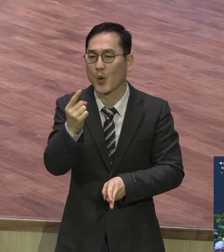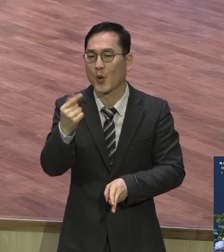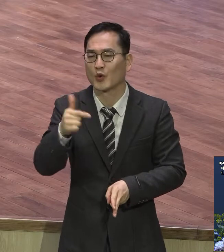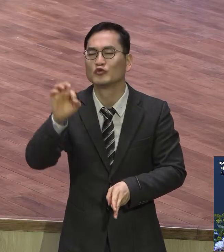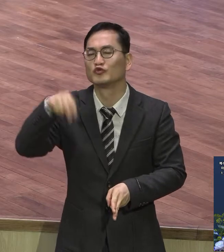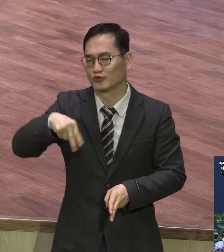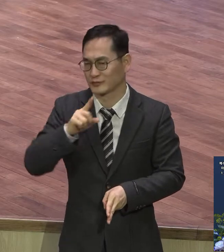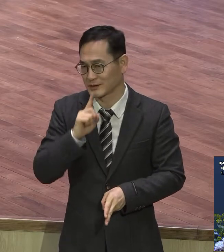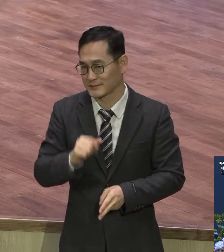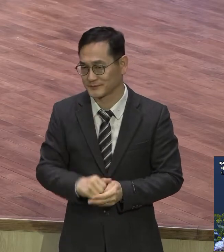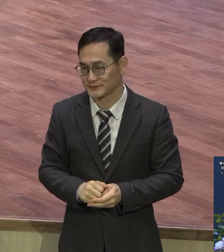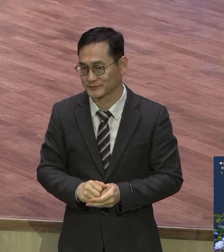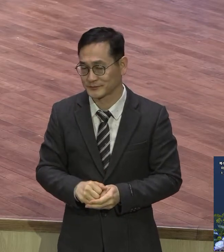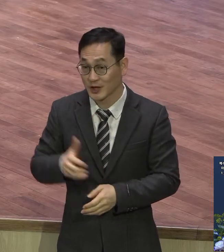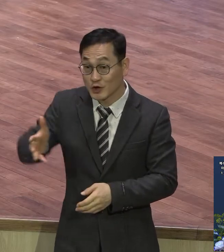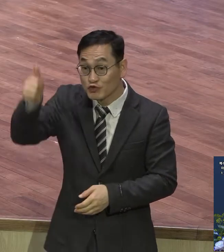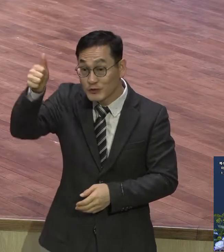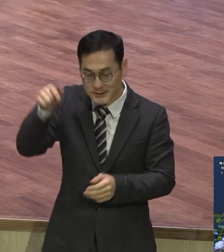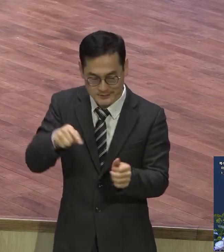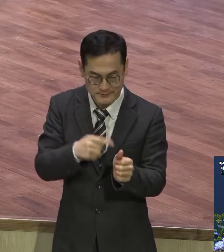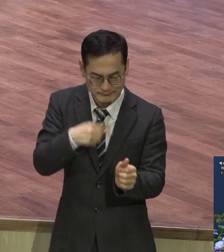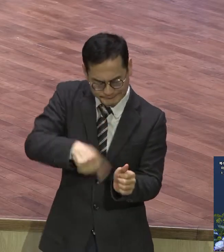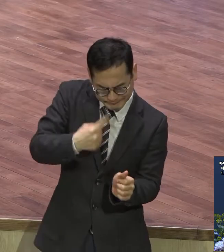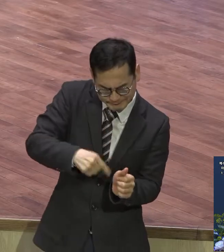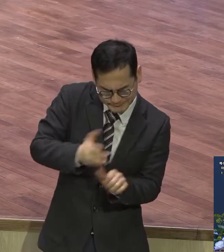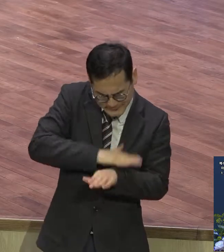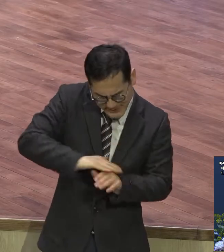주인의 길을 잘 들여가지고 통제된 상태